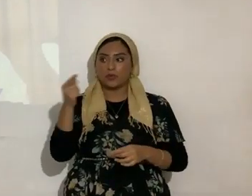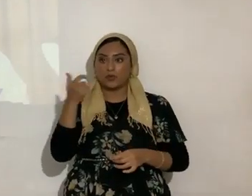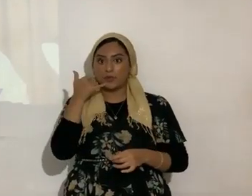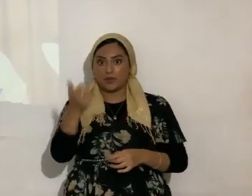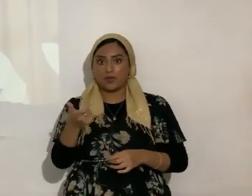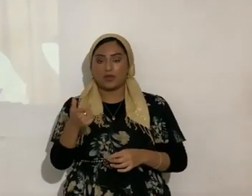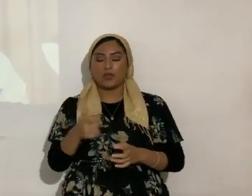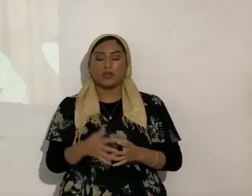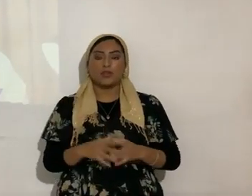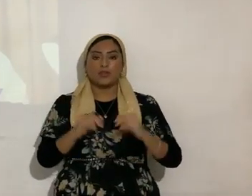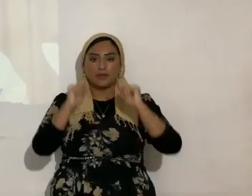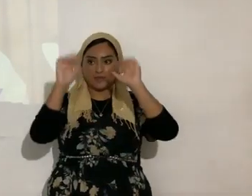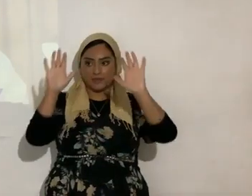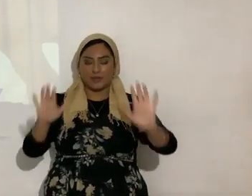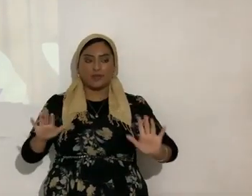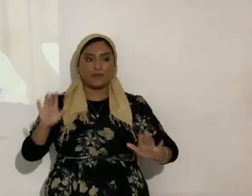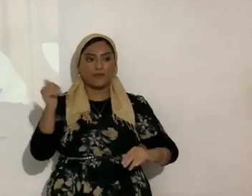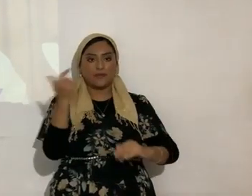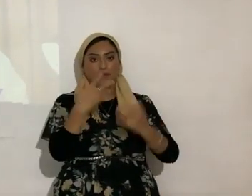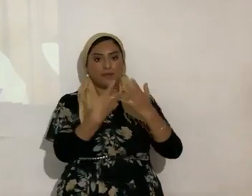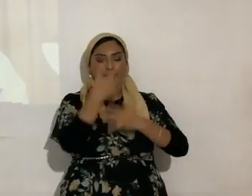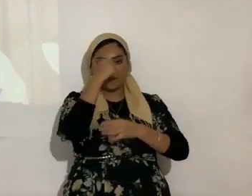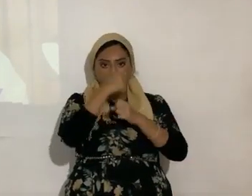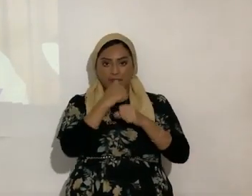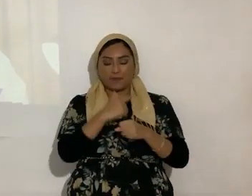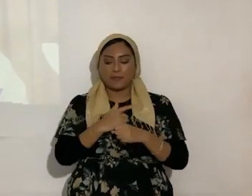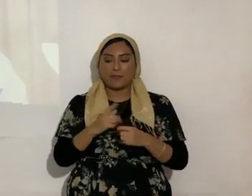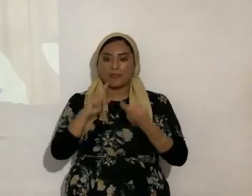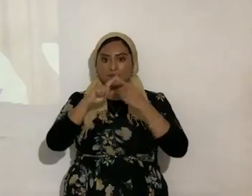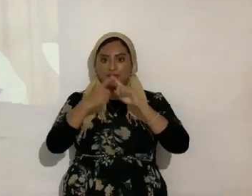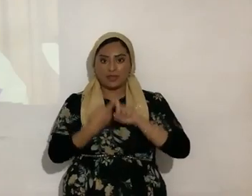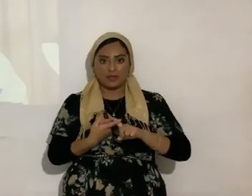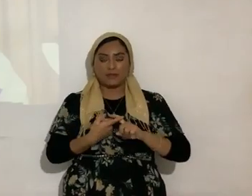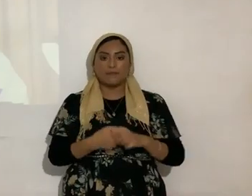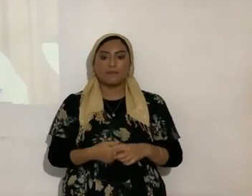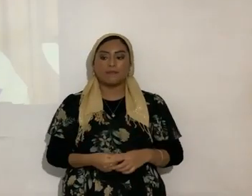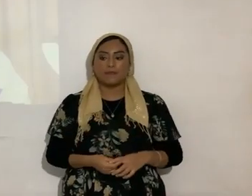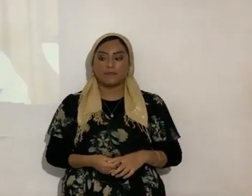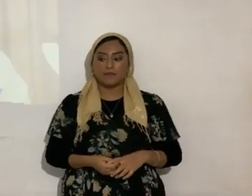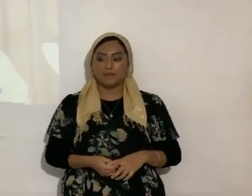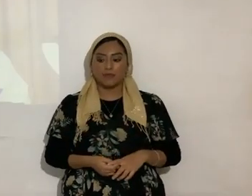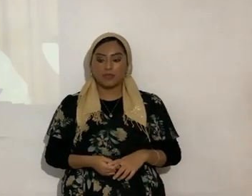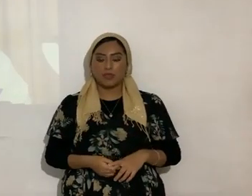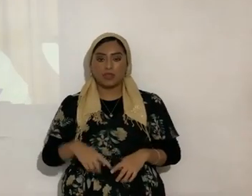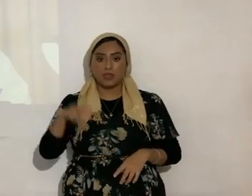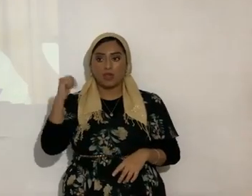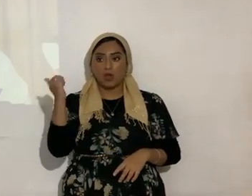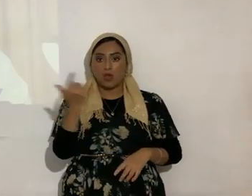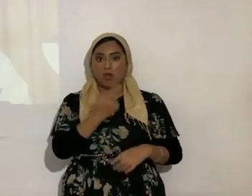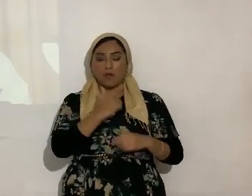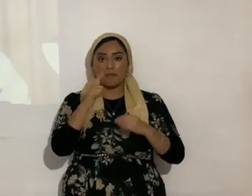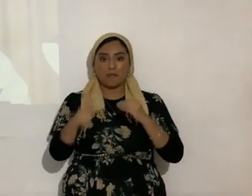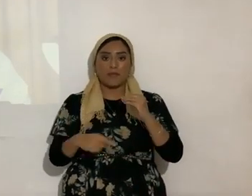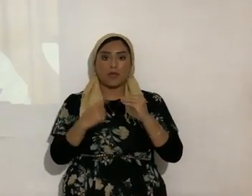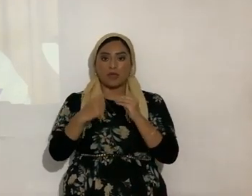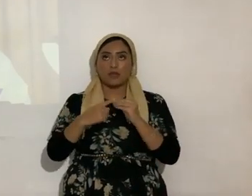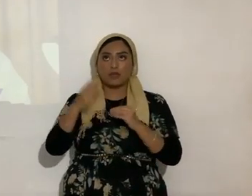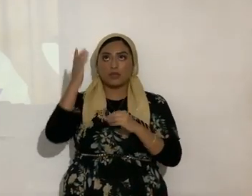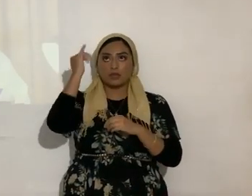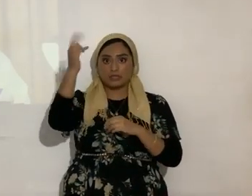sean bendecidos todos los nuevecitos que se conecten, los amigos, amigas que se conecten, todo lo de Yahweh, o Yashua,